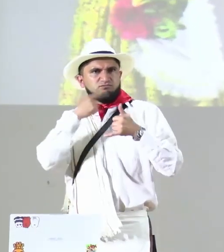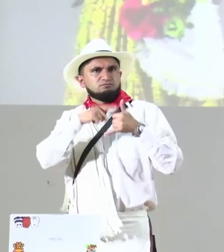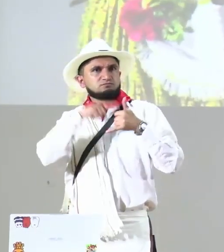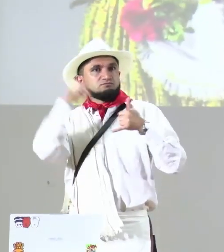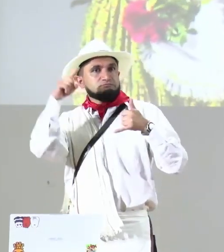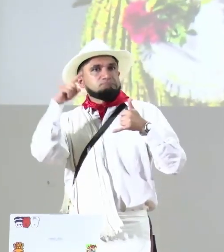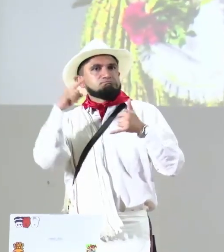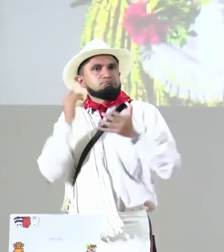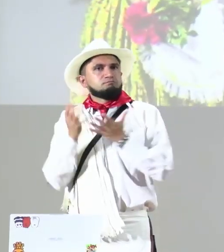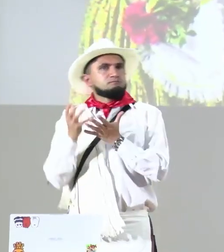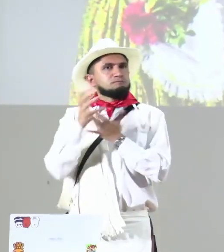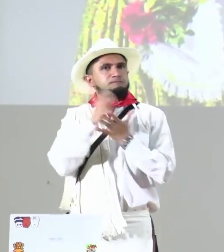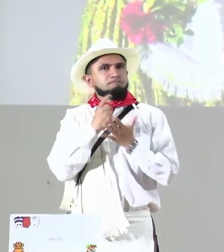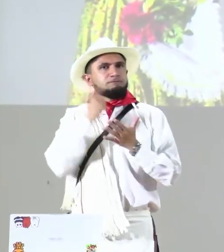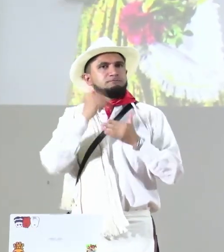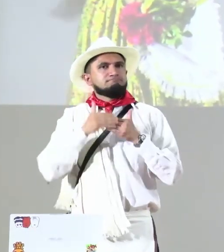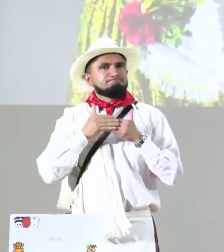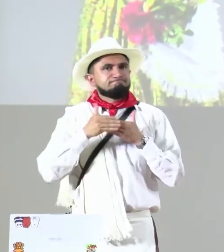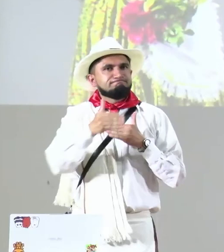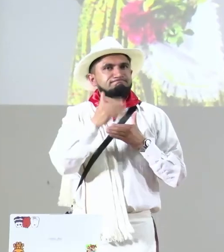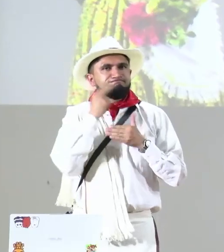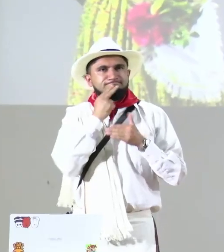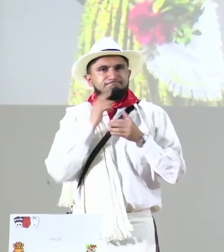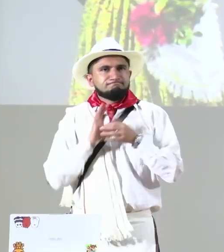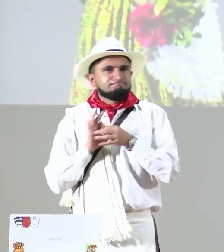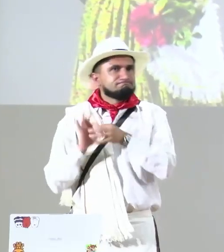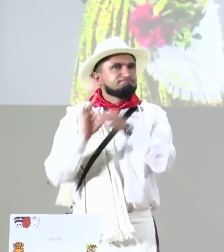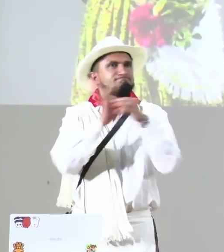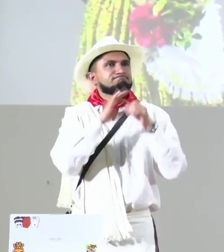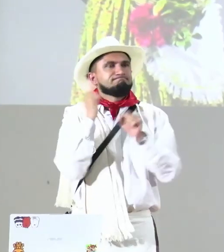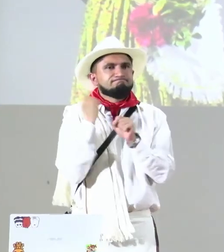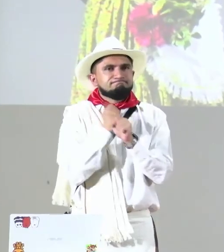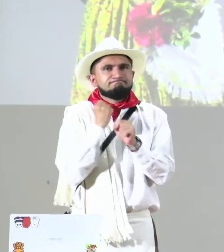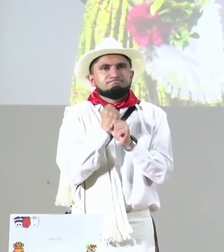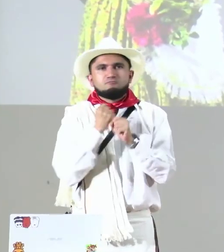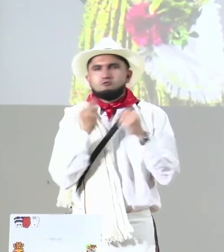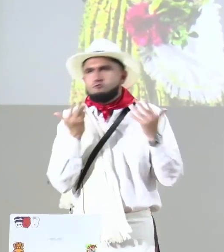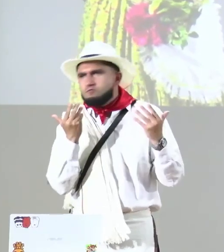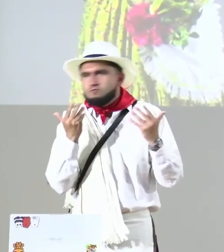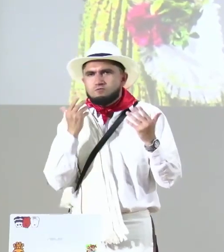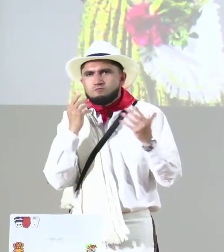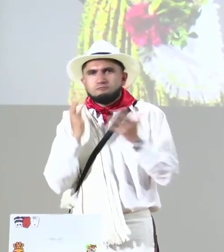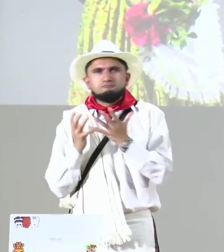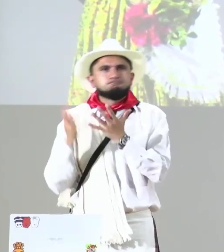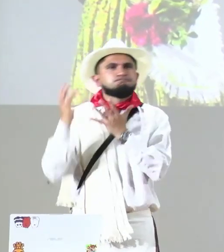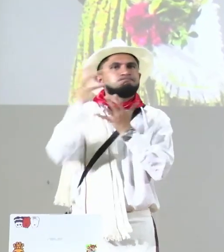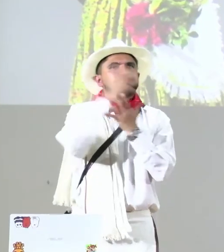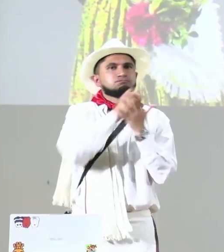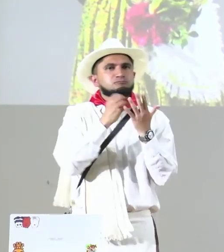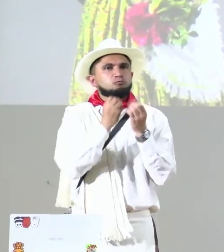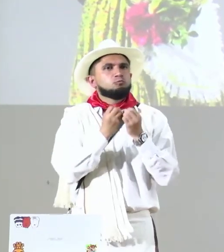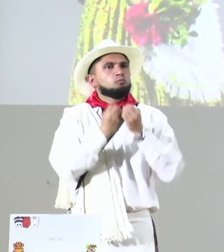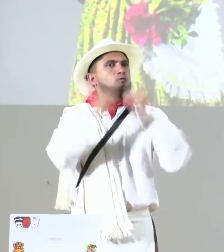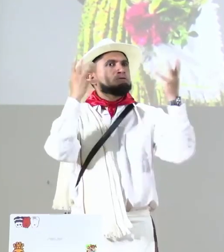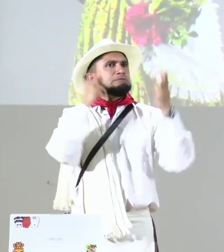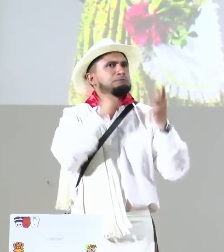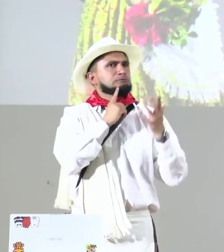Y nos queda una reflexión sobre este estudio de caracterización y sobre cómo lo vamos a utilizar para más adelante.